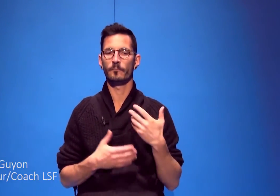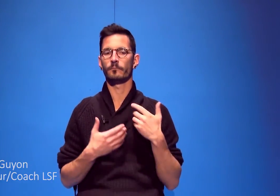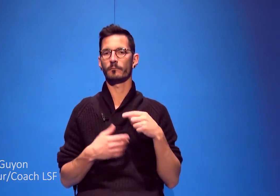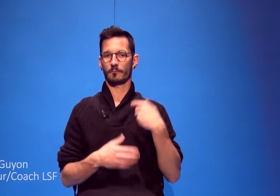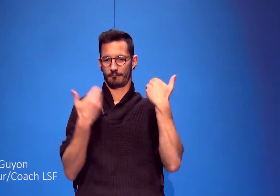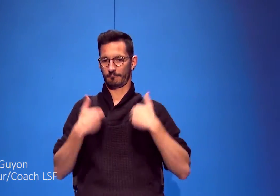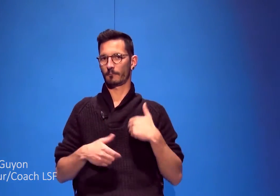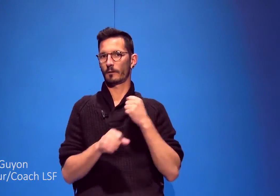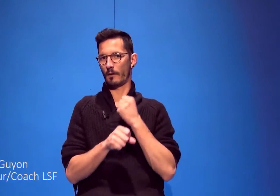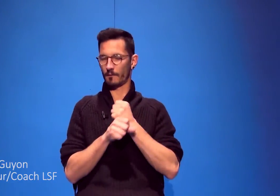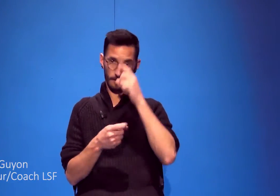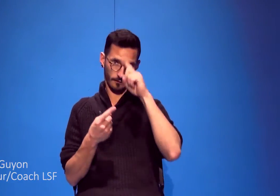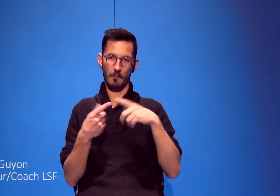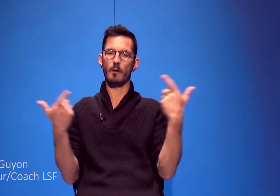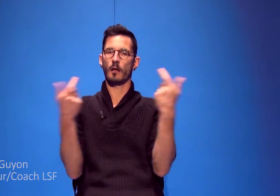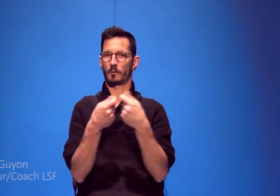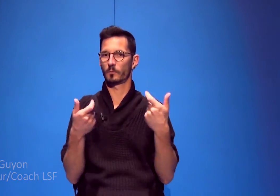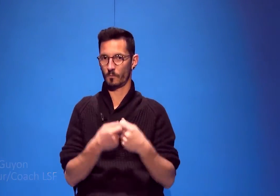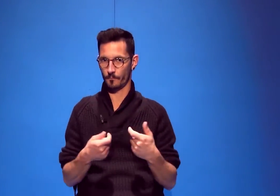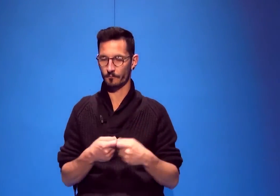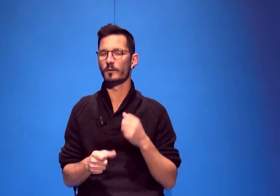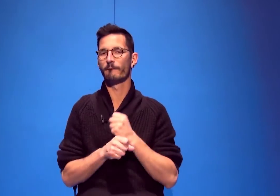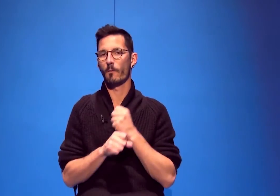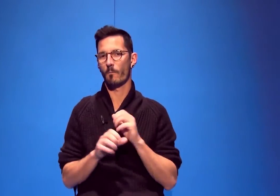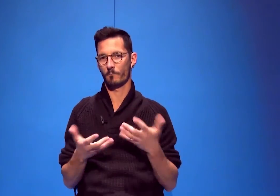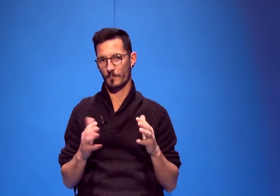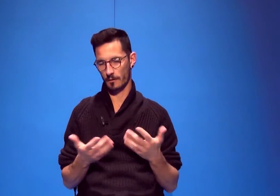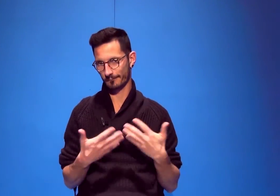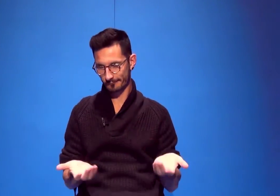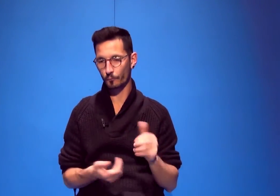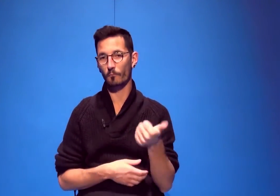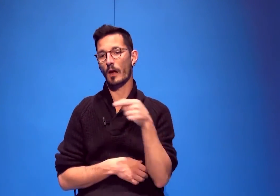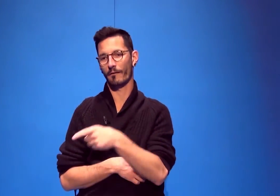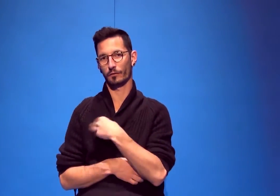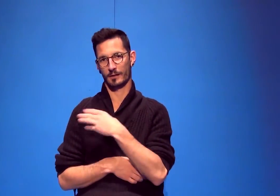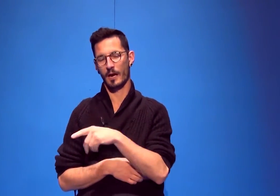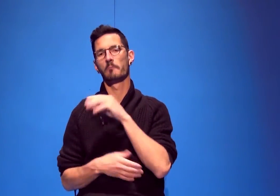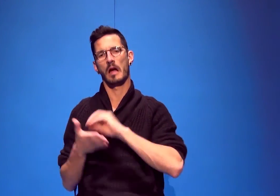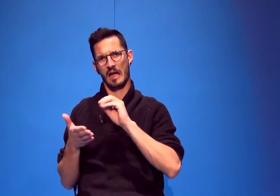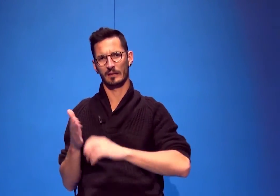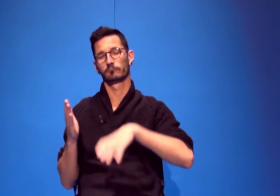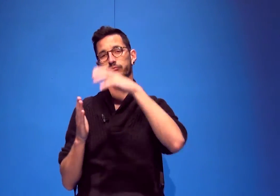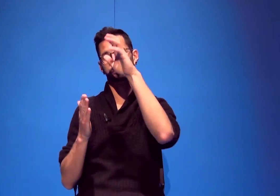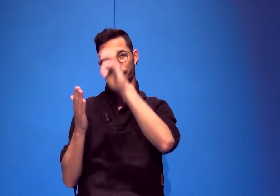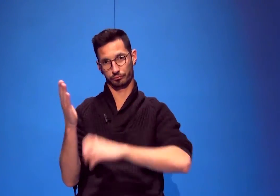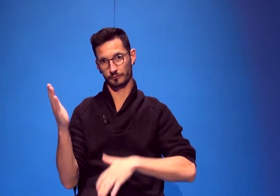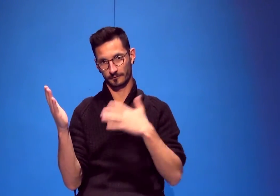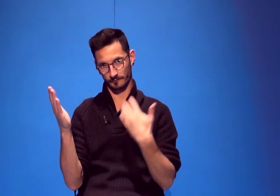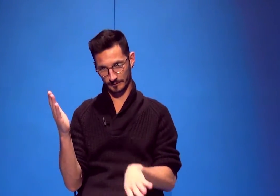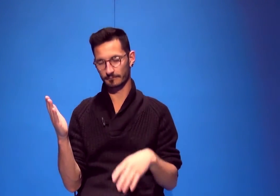J'ai donc dû faire un travail d'adaptation. Je vais expliquer un petit peu le processus. C'est une pièce qui est d'abord écrite. J